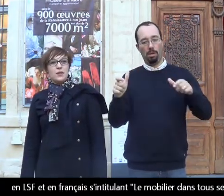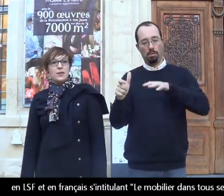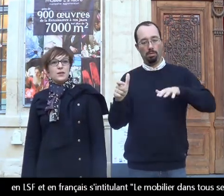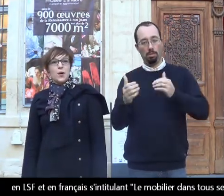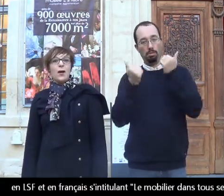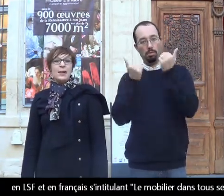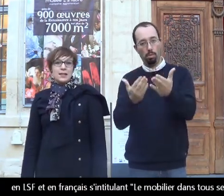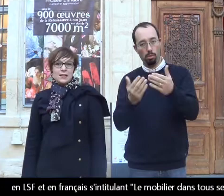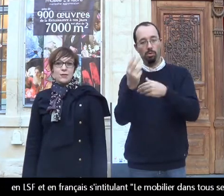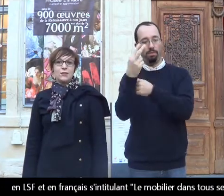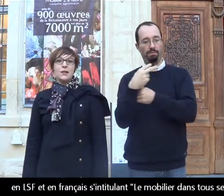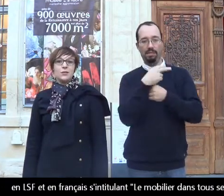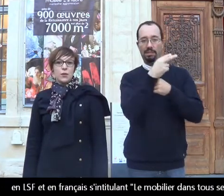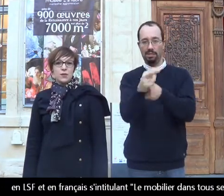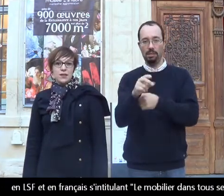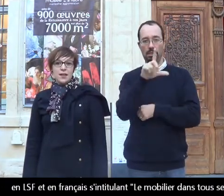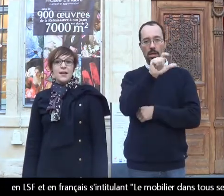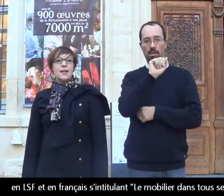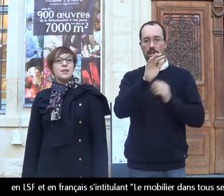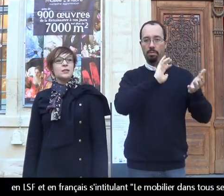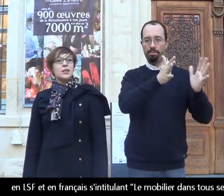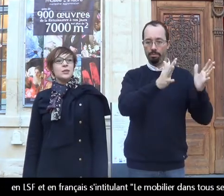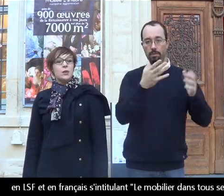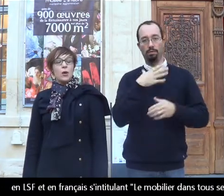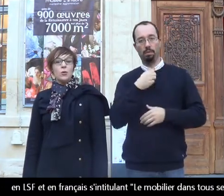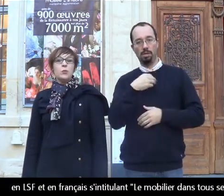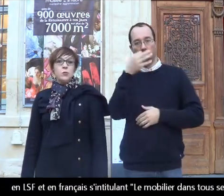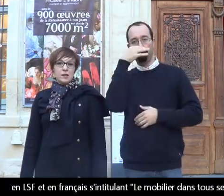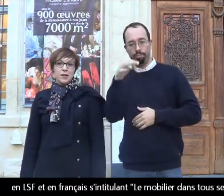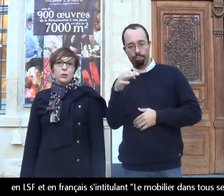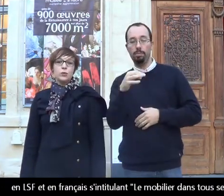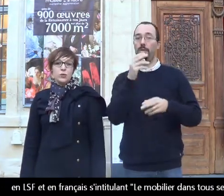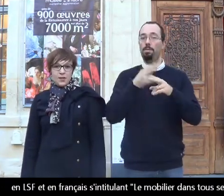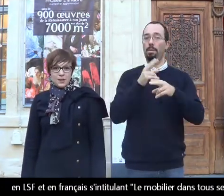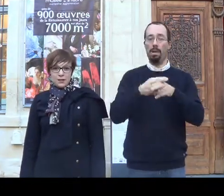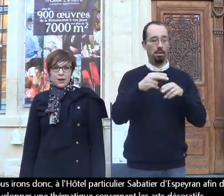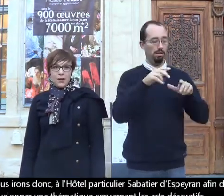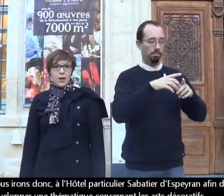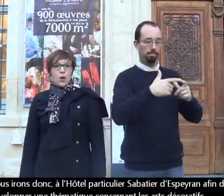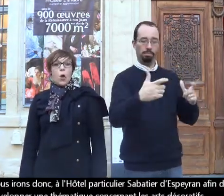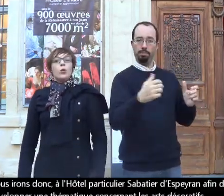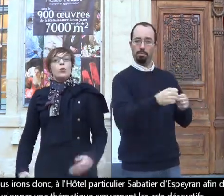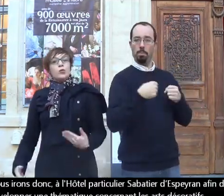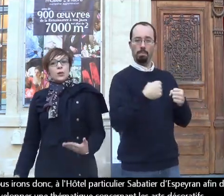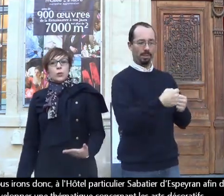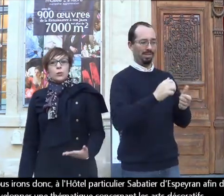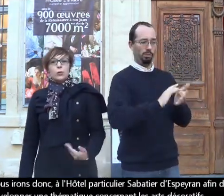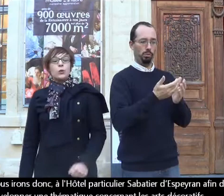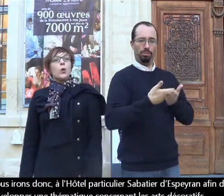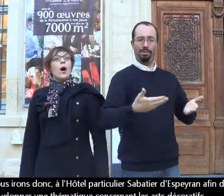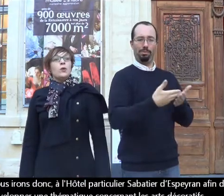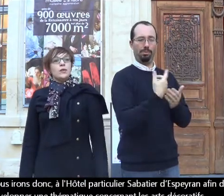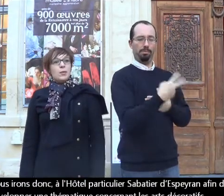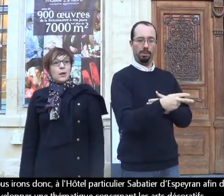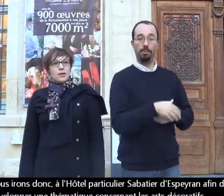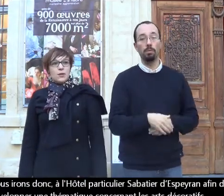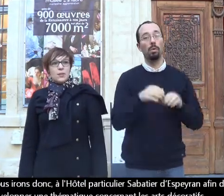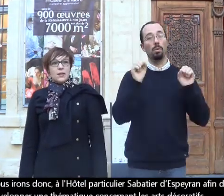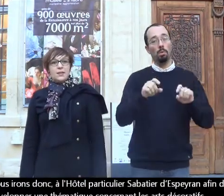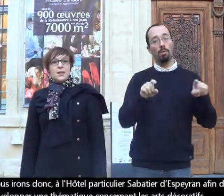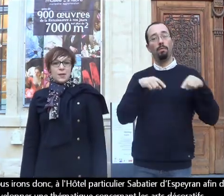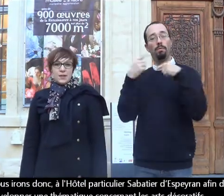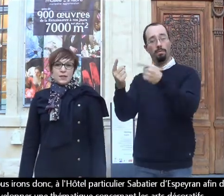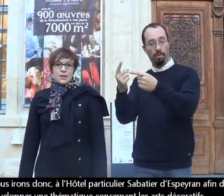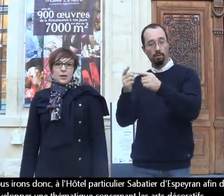propose une visite en LSF et français s'intitulant le mobilier dans tous ses états. Nous irons donc à l'hôtel